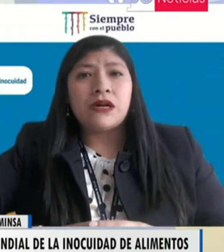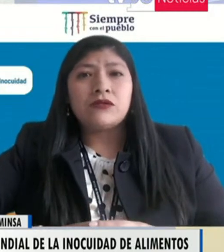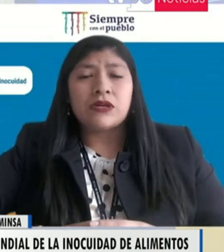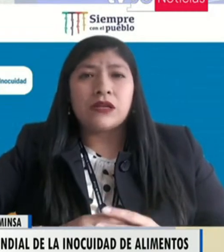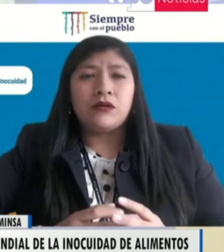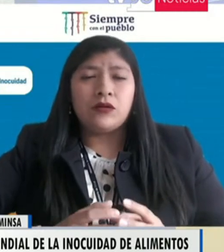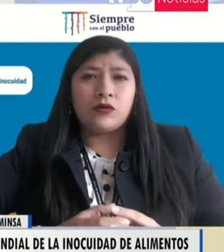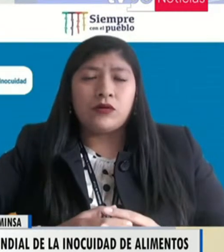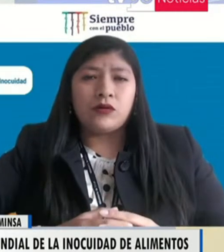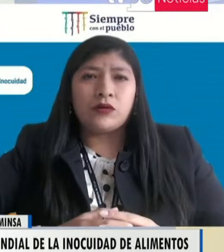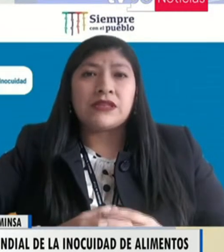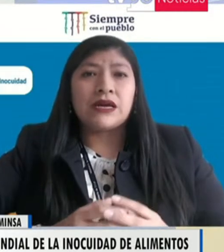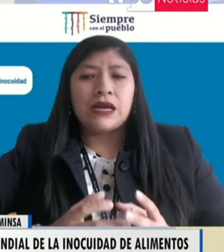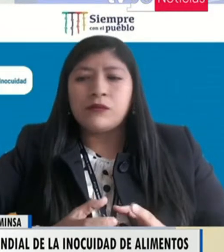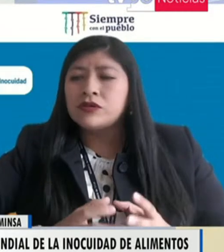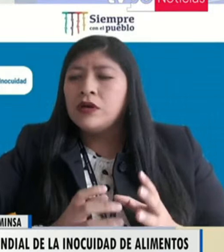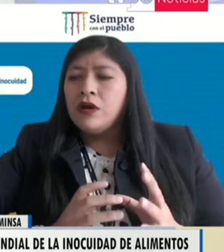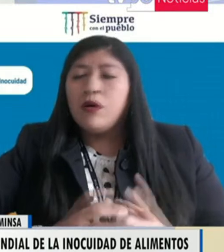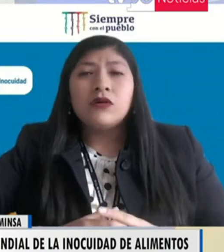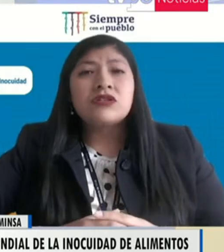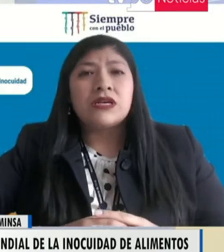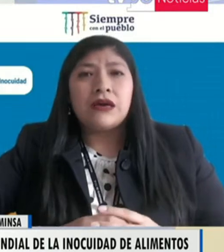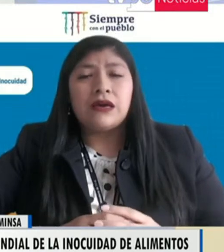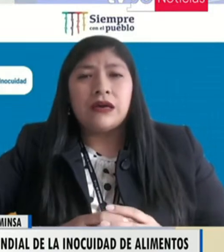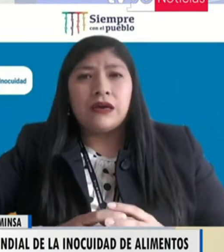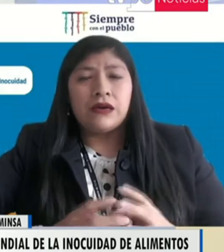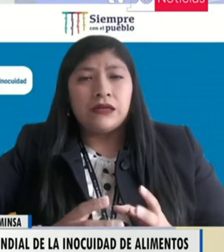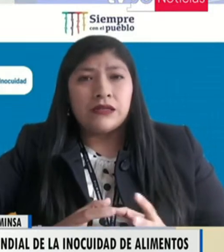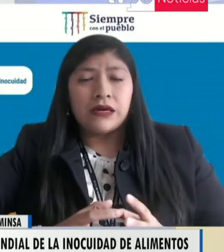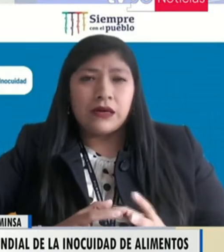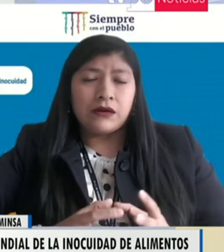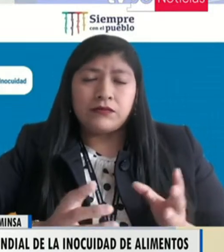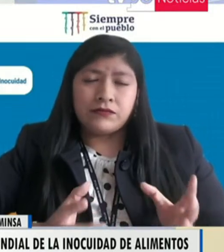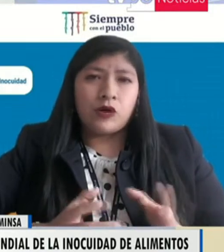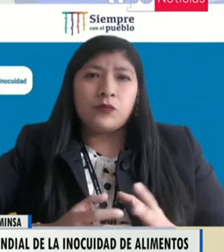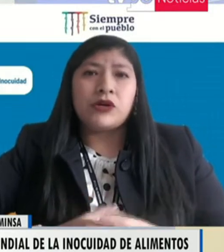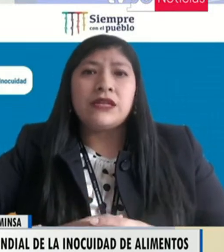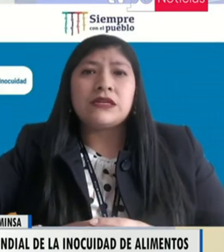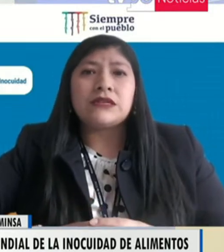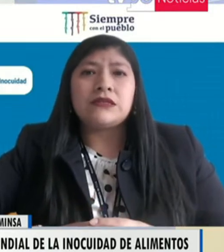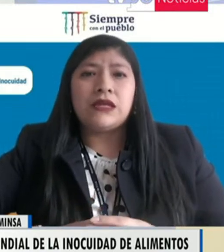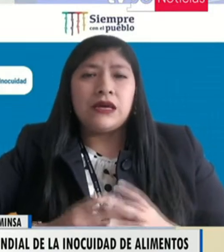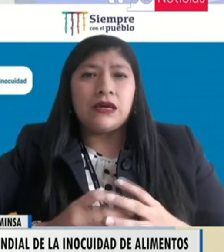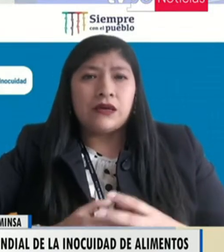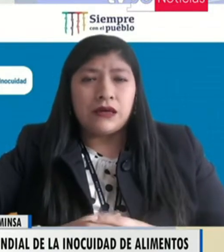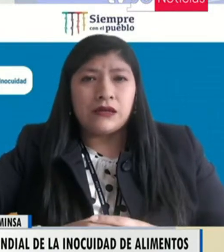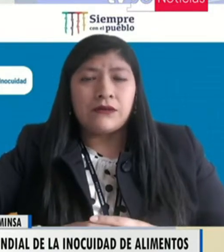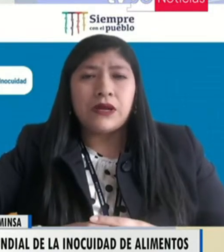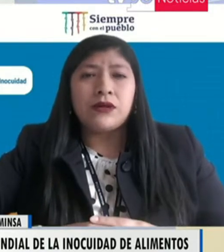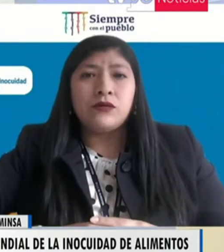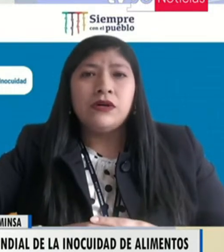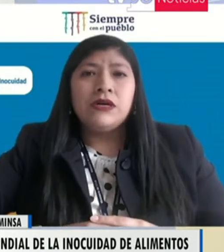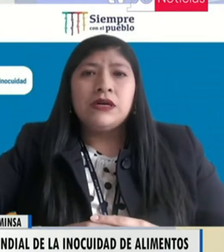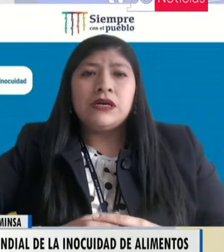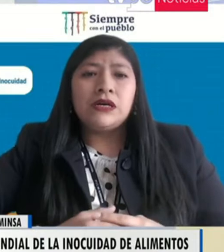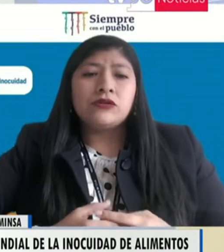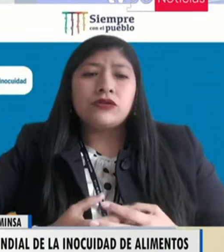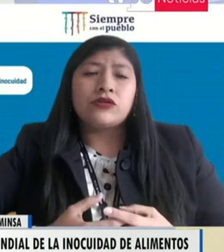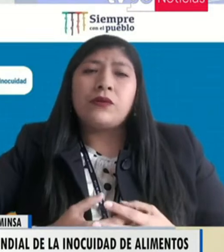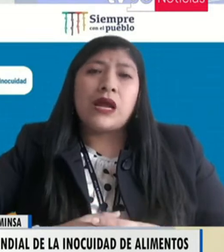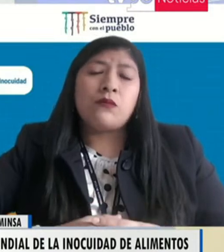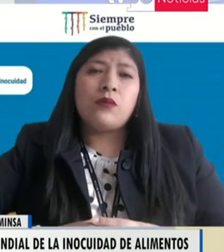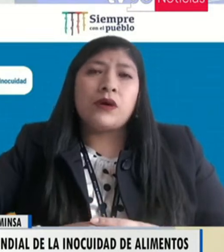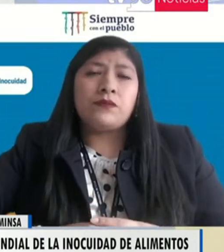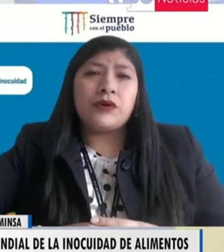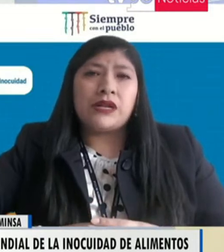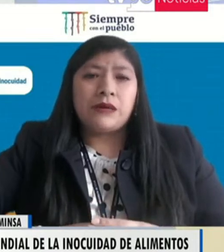códex alimentario, que lo integramos 11 componentes de nivel Perú y